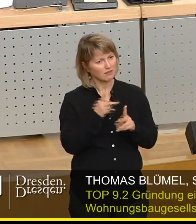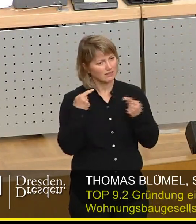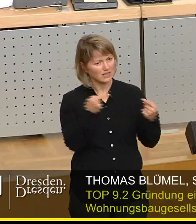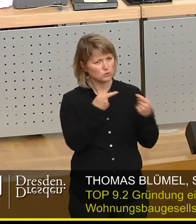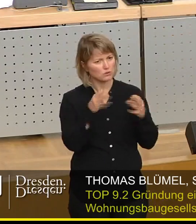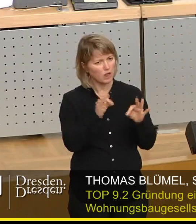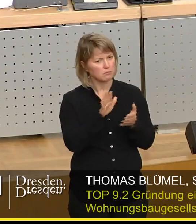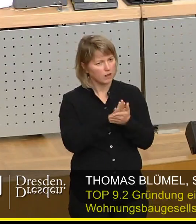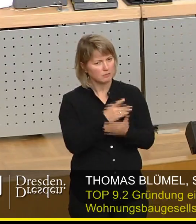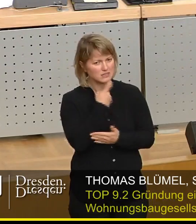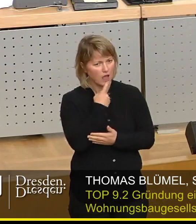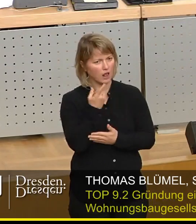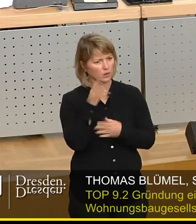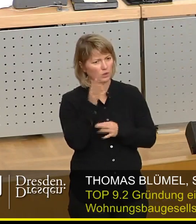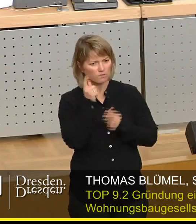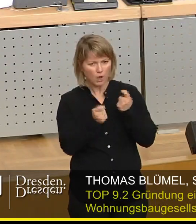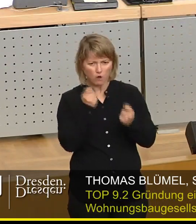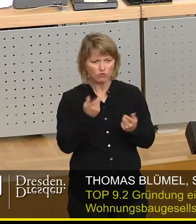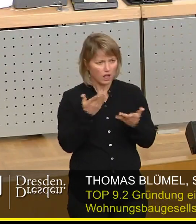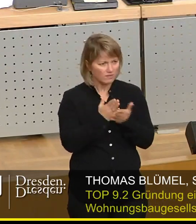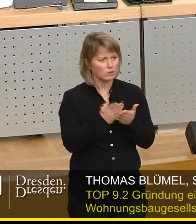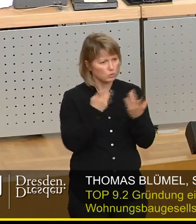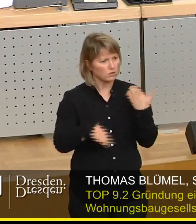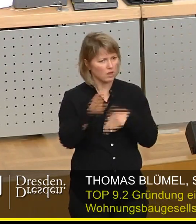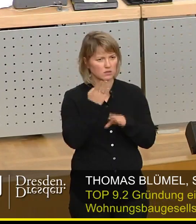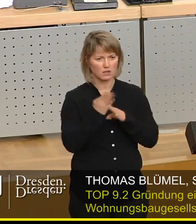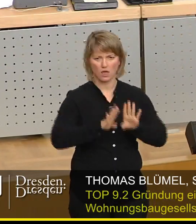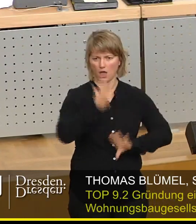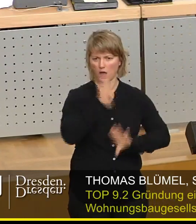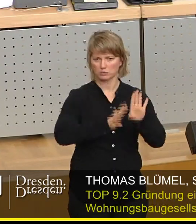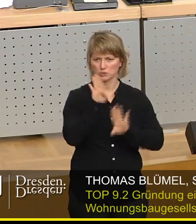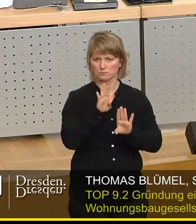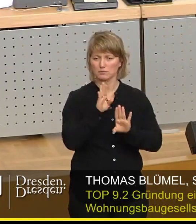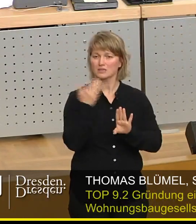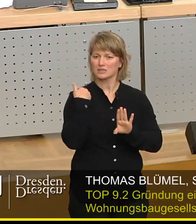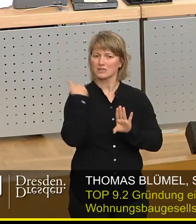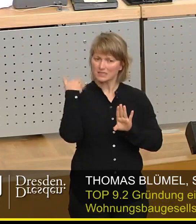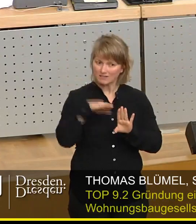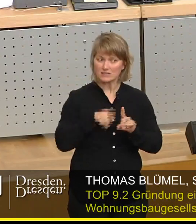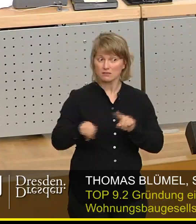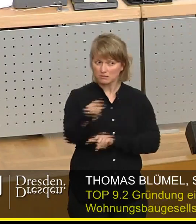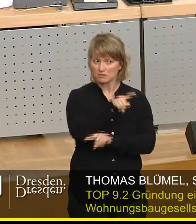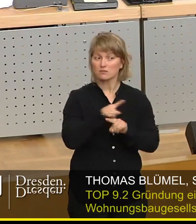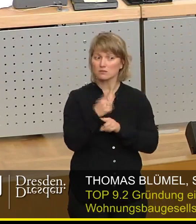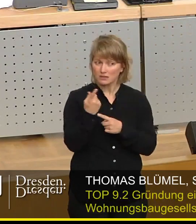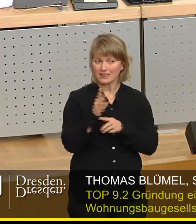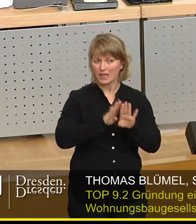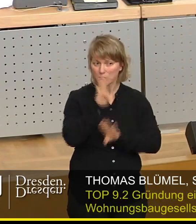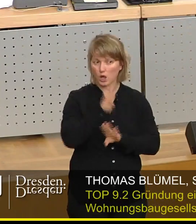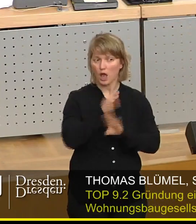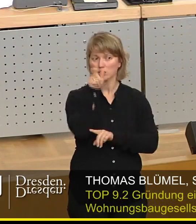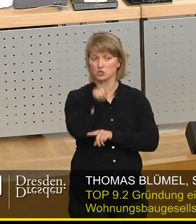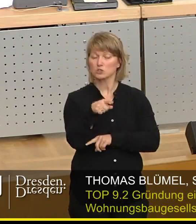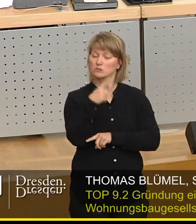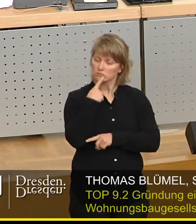man kann sachliche Vorschläge machen und dann stimmt dieser Stadtrat diese demokratisch gewählten Stadträtinnen und Stadträte darüber ab